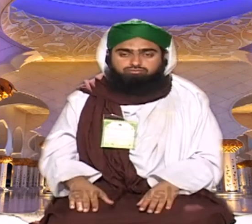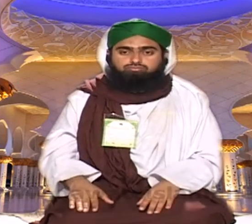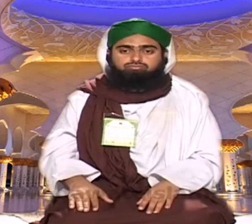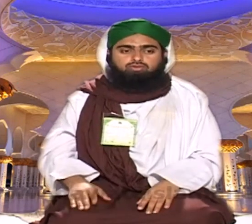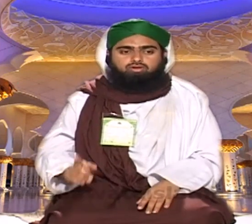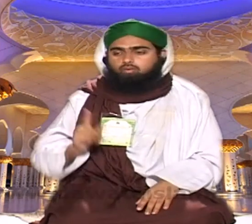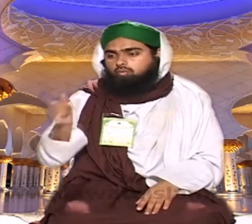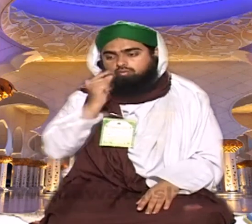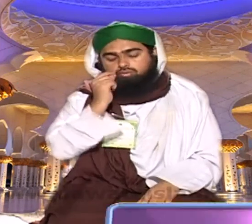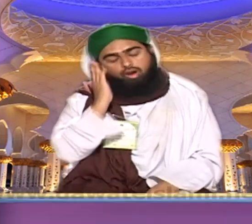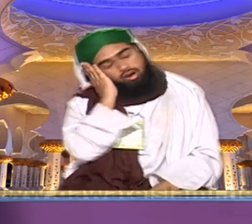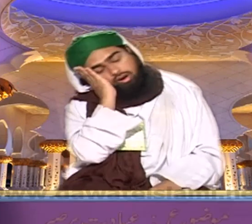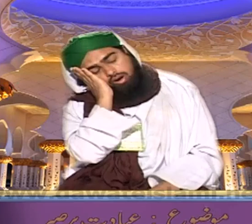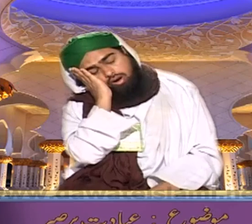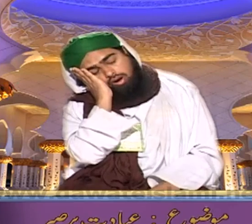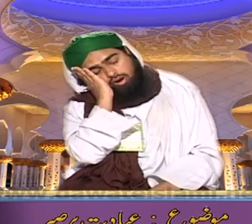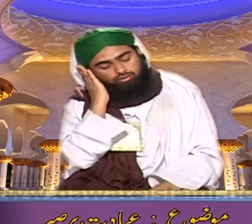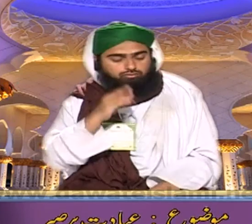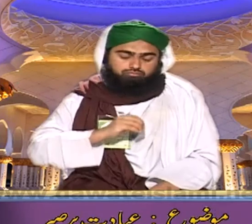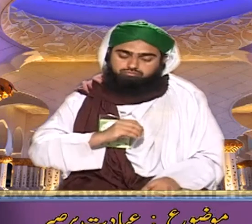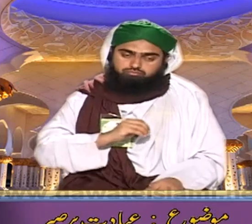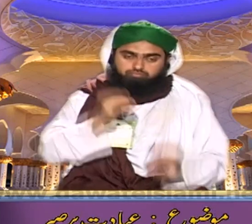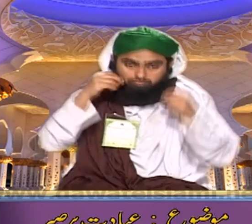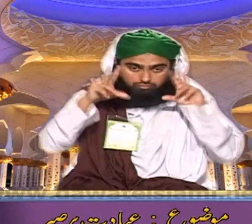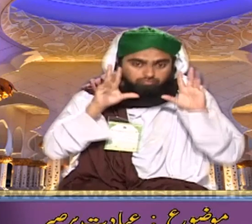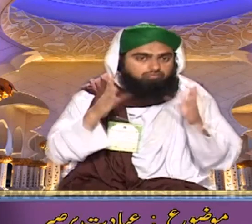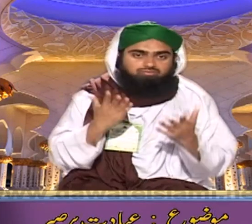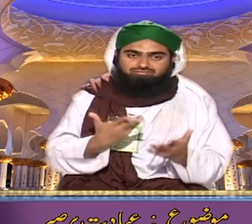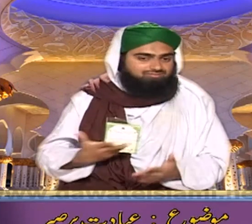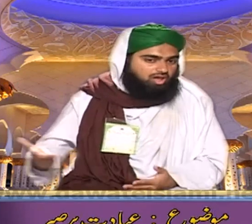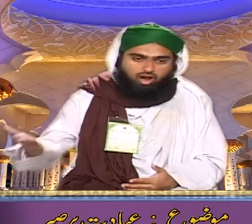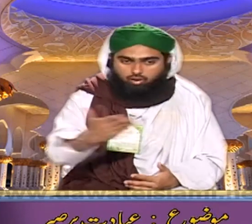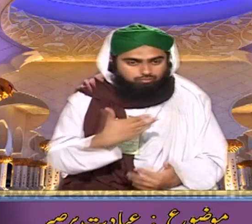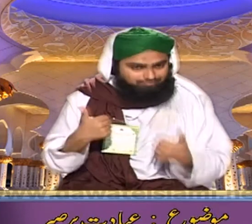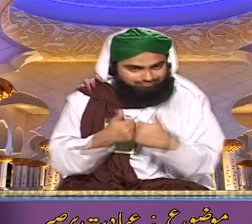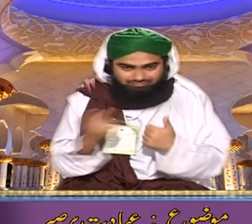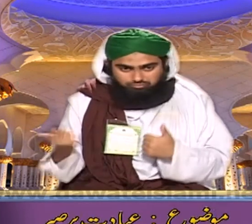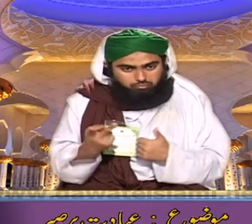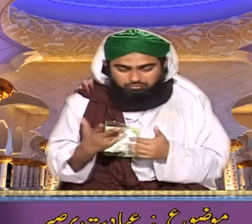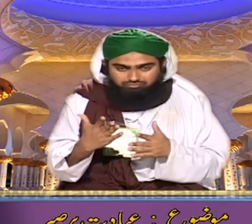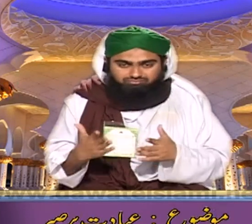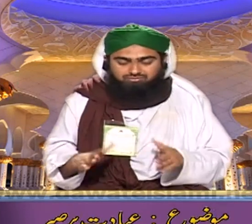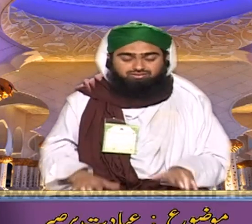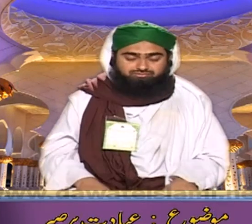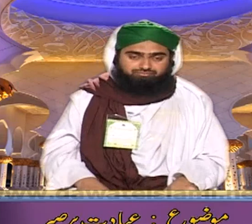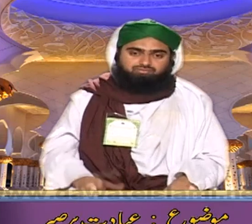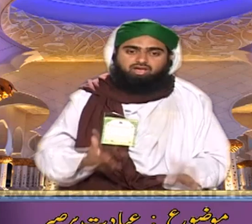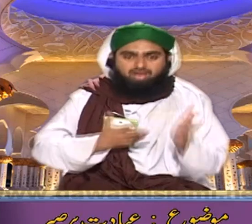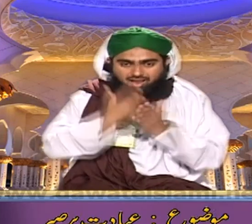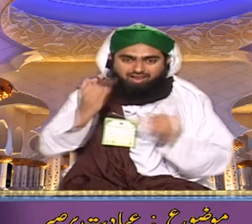اسی گیری دی نہیں دیکھا نہیں سنا تو آپ ایسے تو نہیں ہوں گے تو بڑا لیے کہ جب پکنیک پر جانا ہے